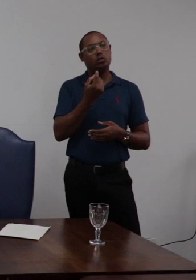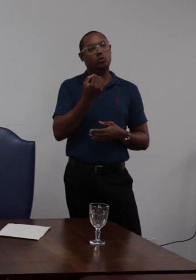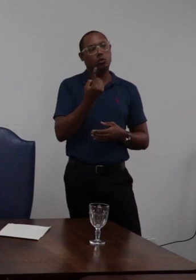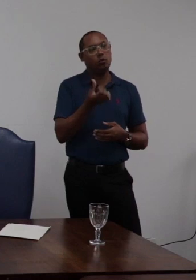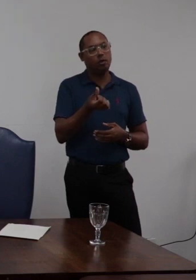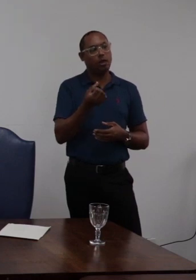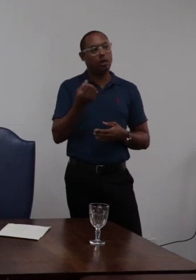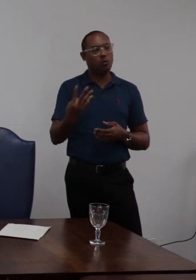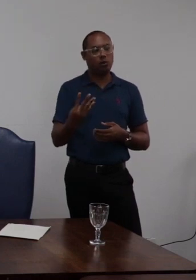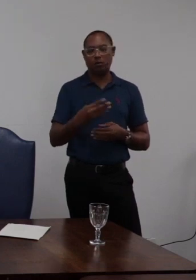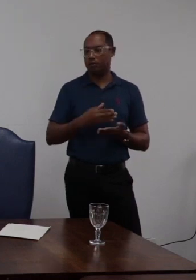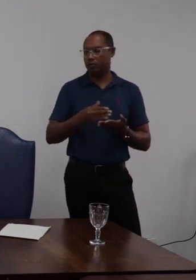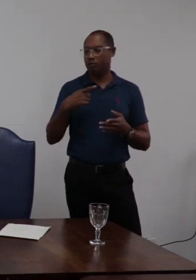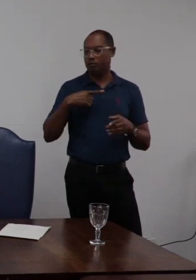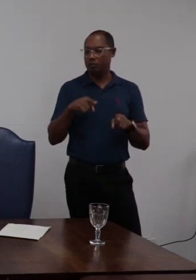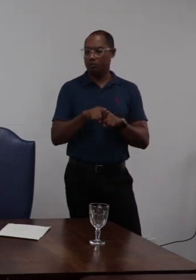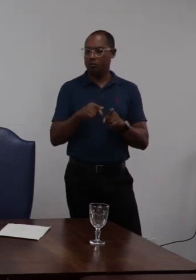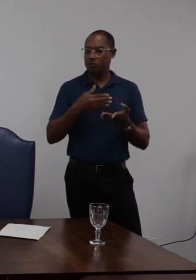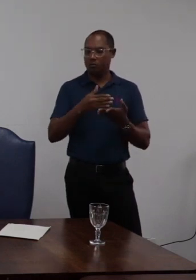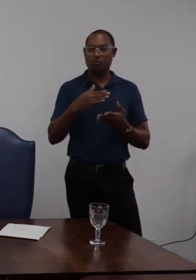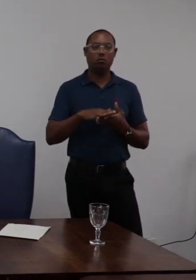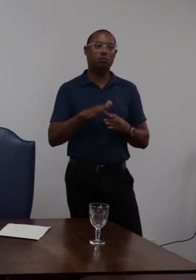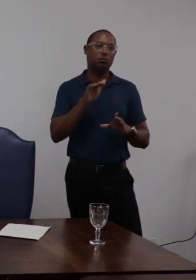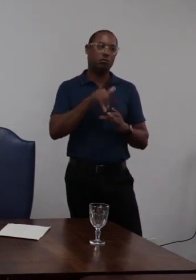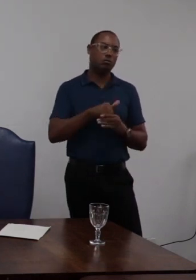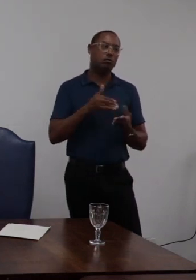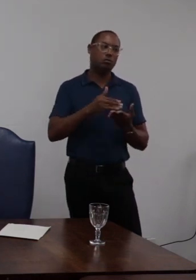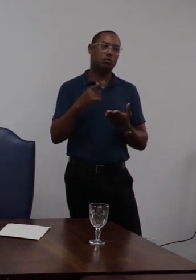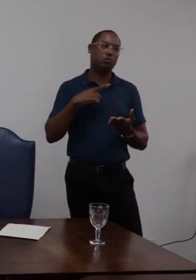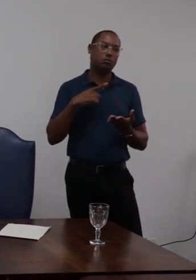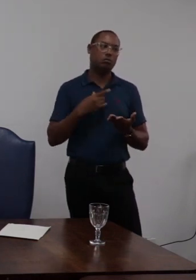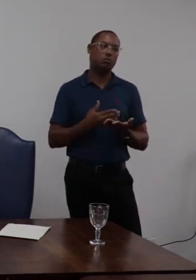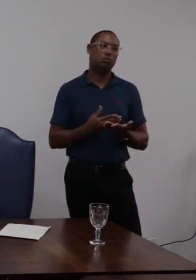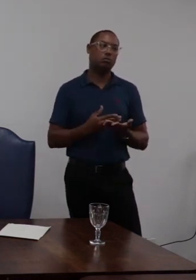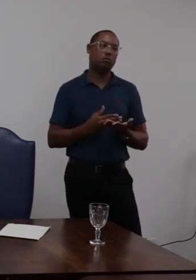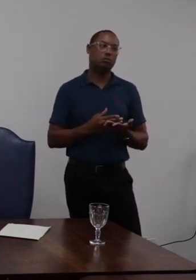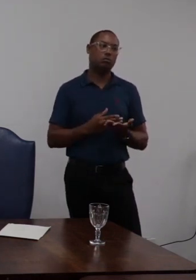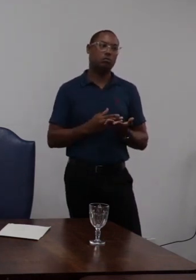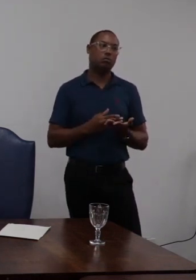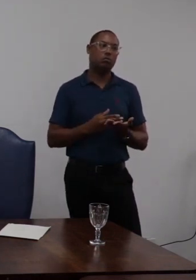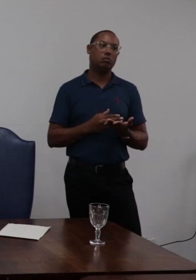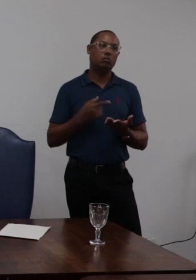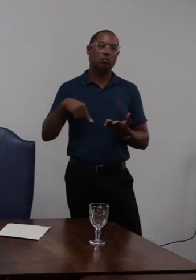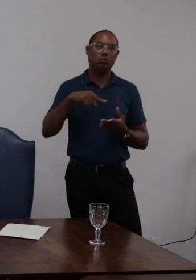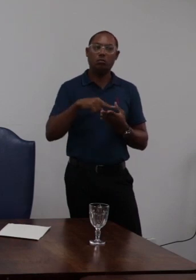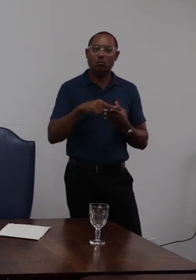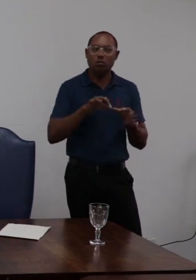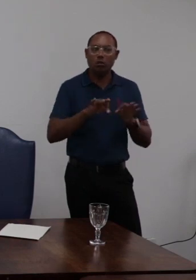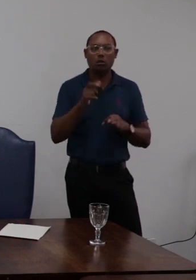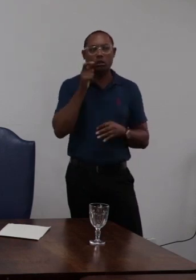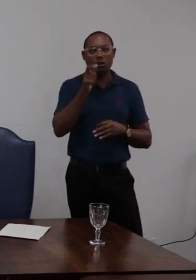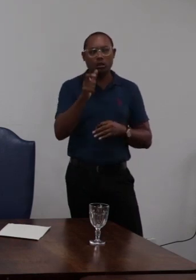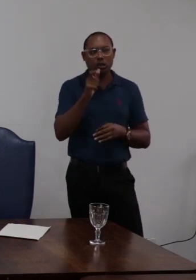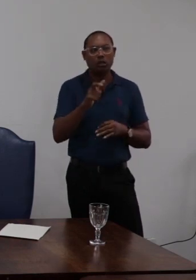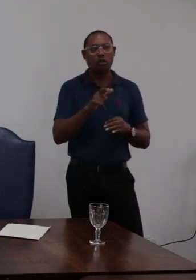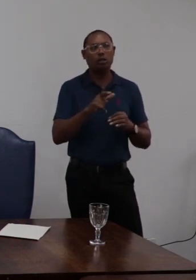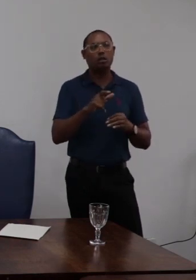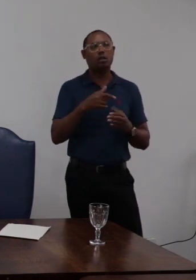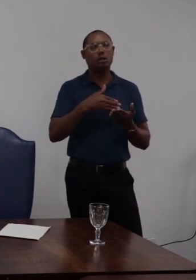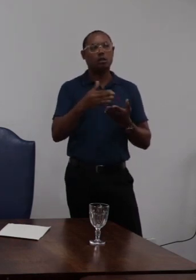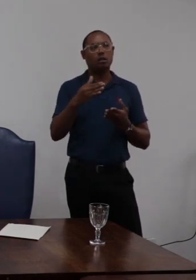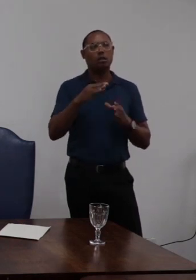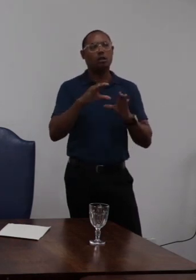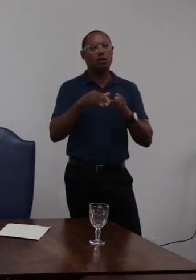que afirma que nenhum membro do consulho poderá votar nas deliberações que lhe digam o respeito ou envolvam seus interesses seus cônjuges dos